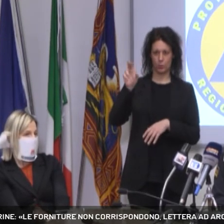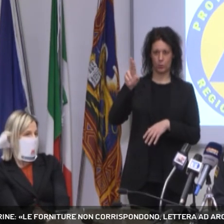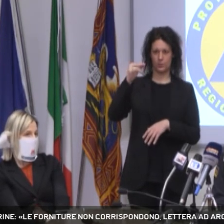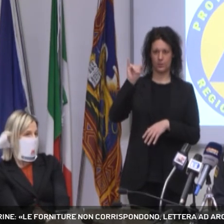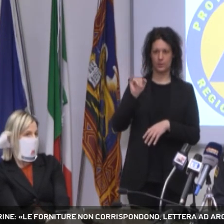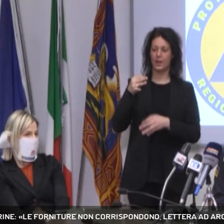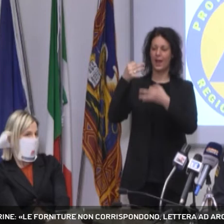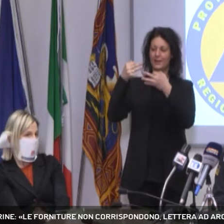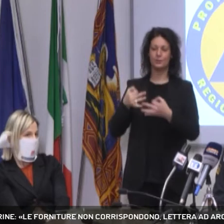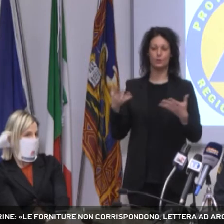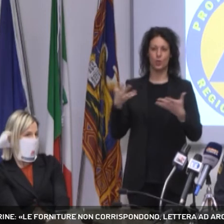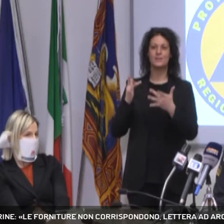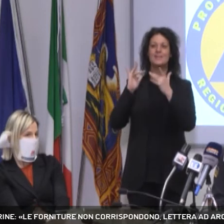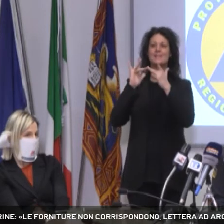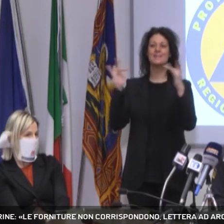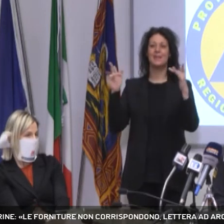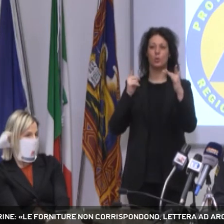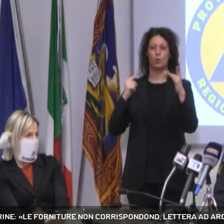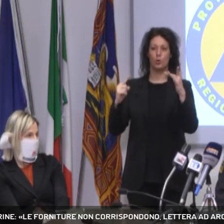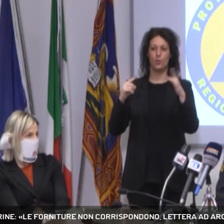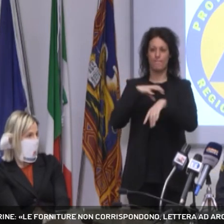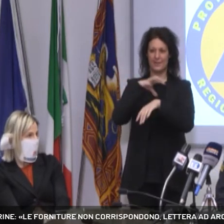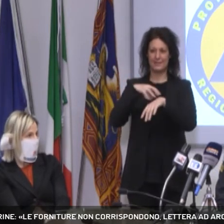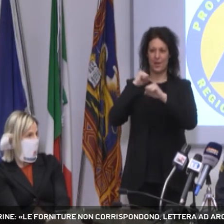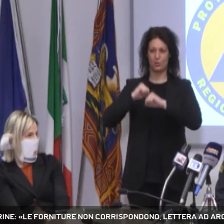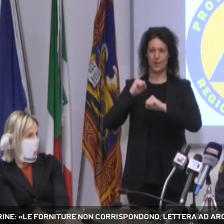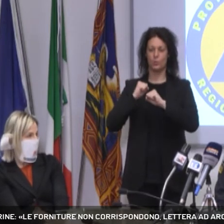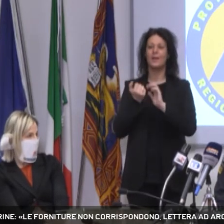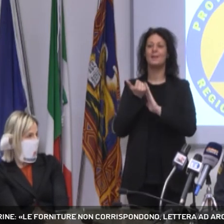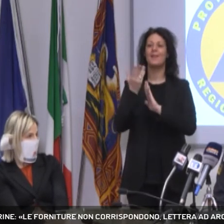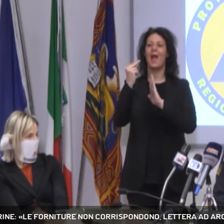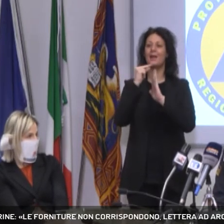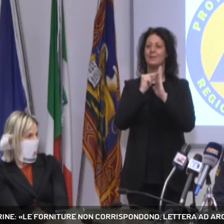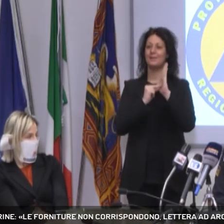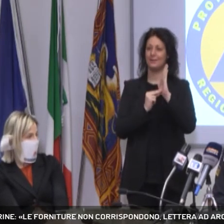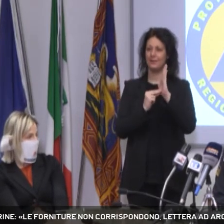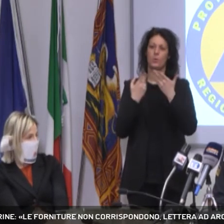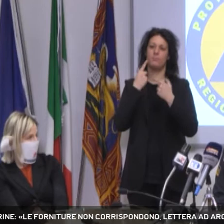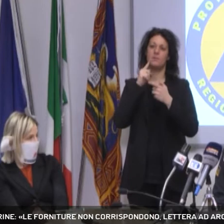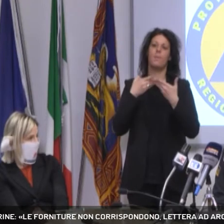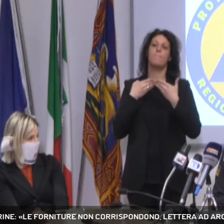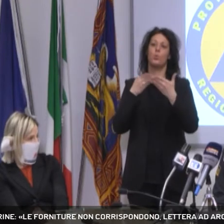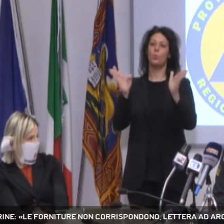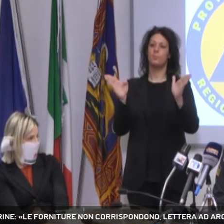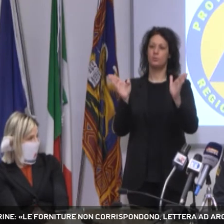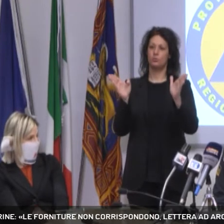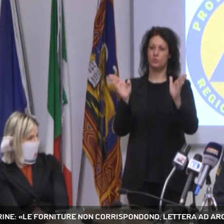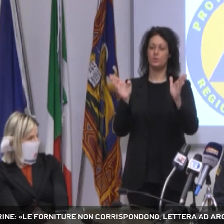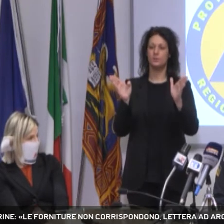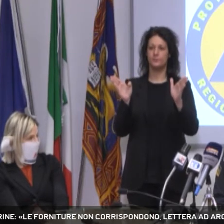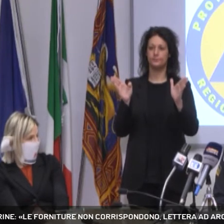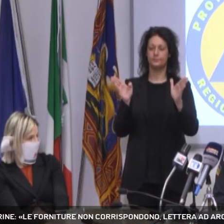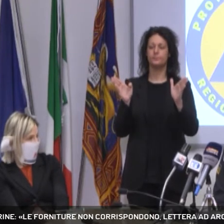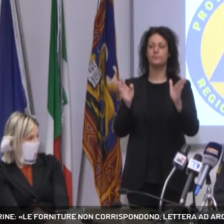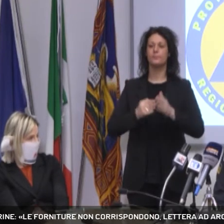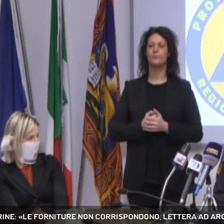il dato in maniera trasparente, e io condivido questa cosa in un sito, in modo particolare nel sito del Ministero